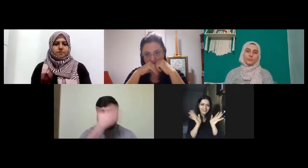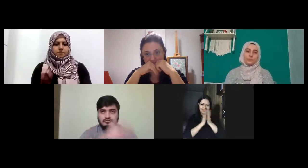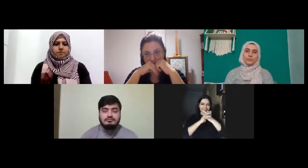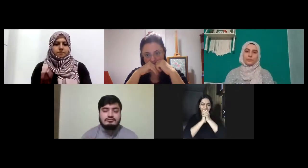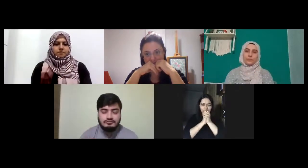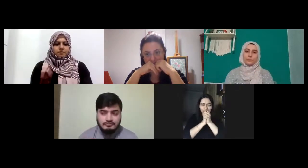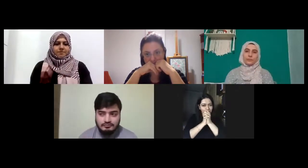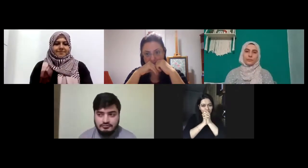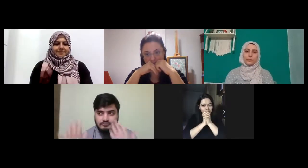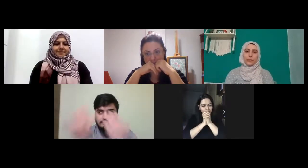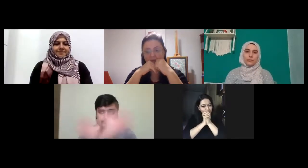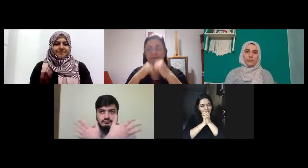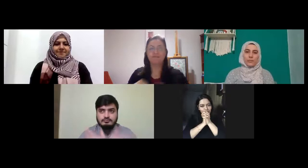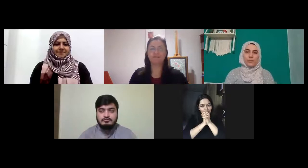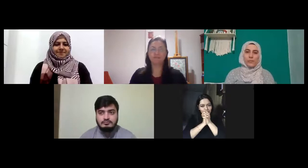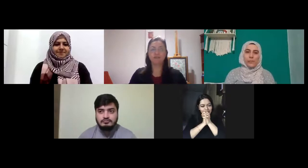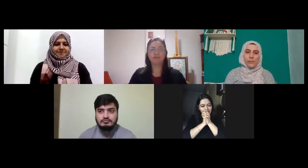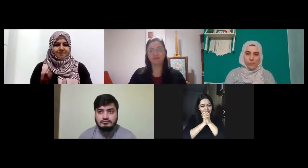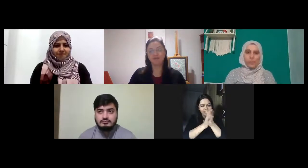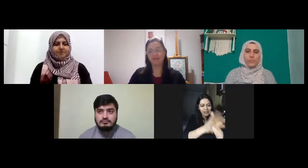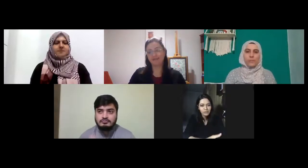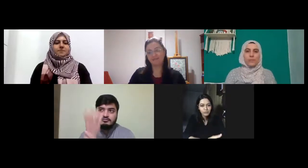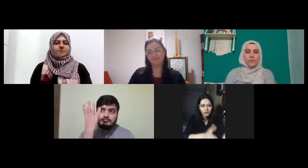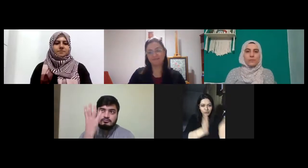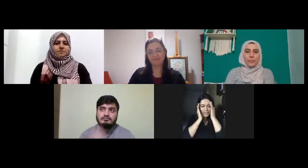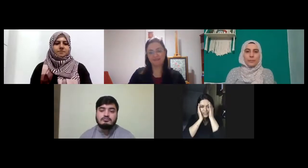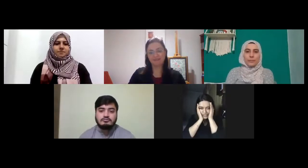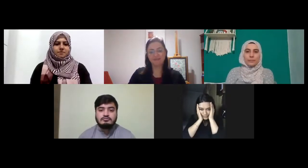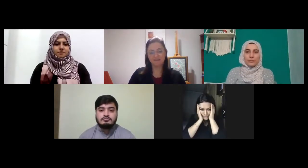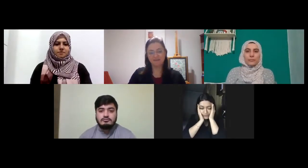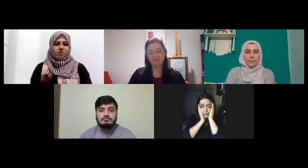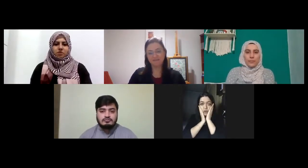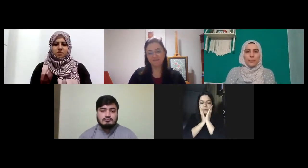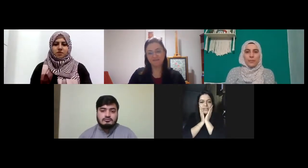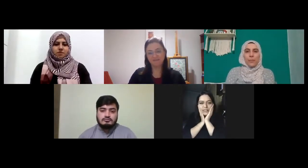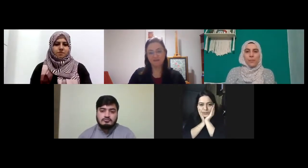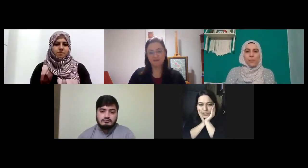bugün bu kadar olsun kızlar saat altı buçuk olmuş zaten var mı sormak istediğiniz bir şey